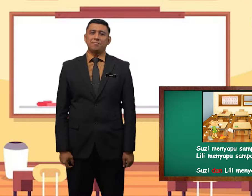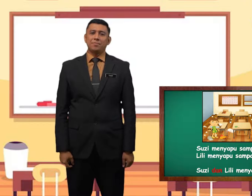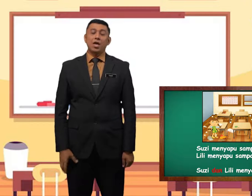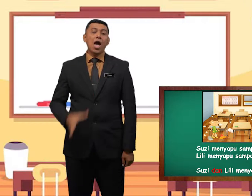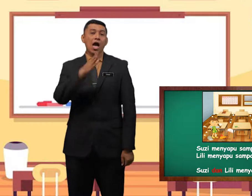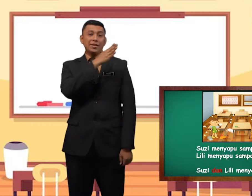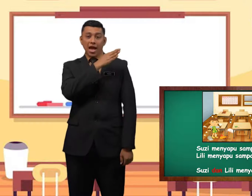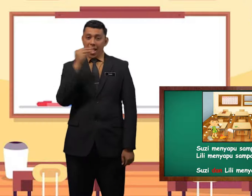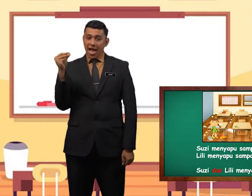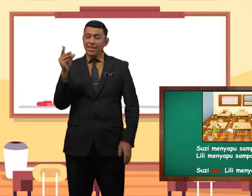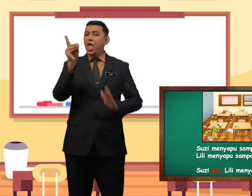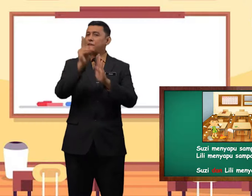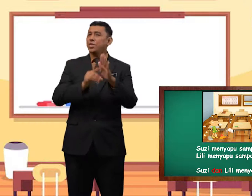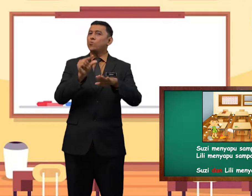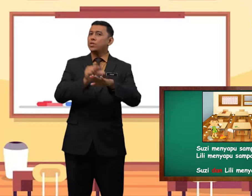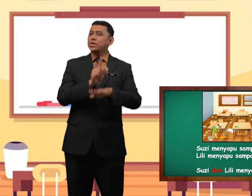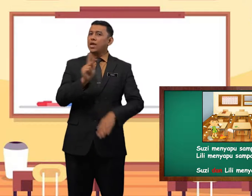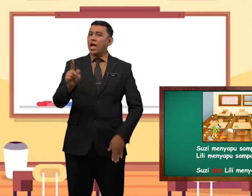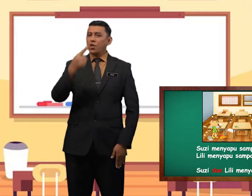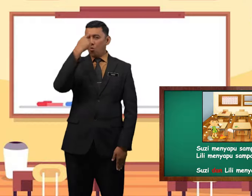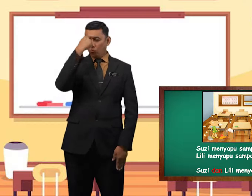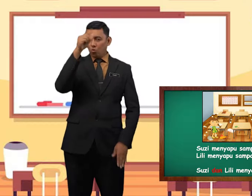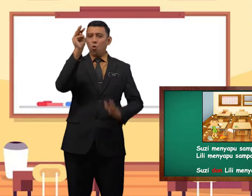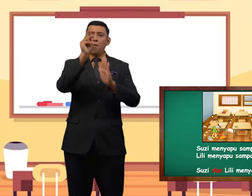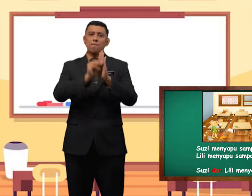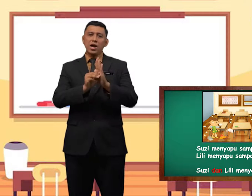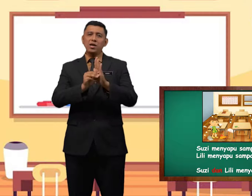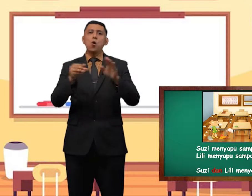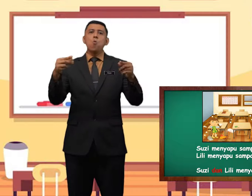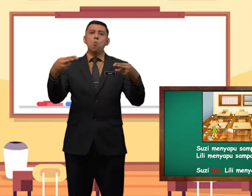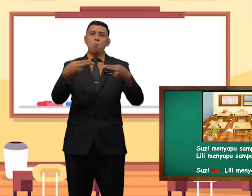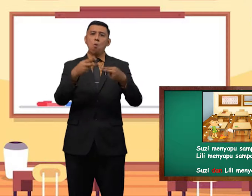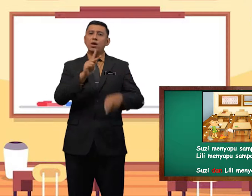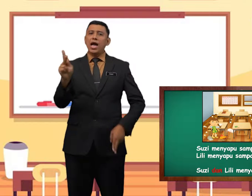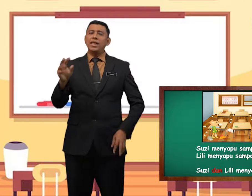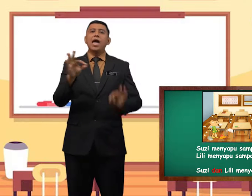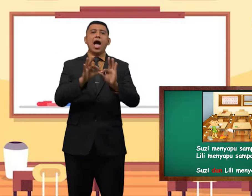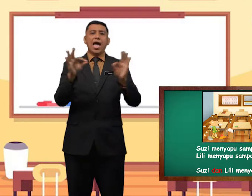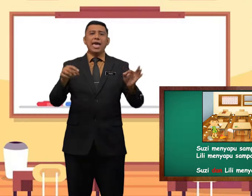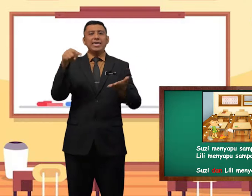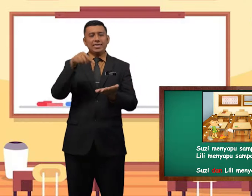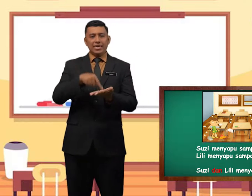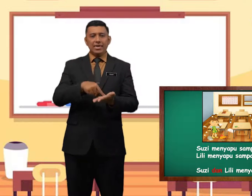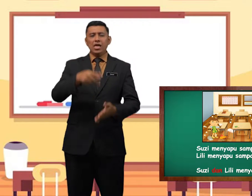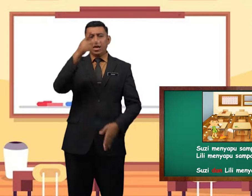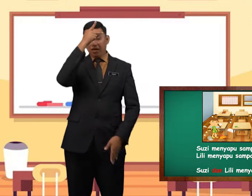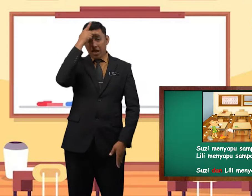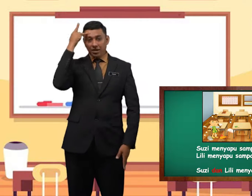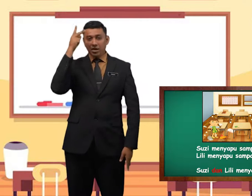Dan digunakan untuk menghubungkan ayat ini kerana